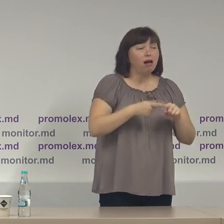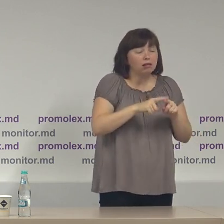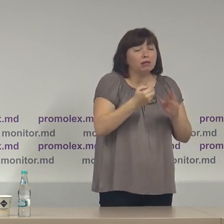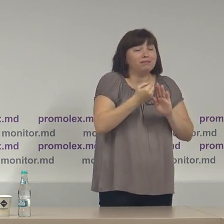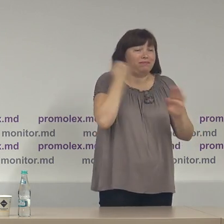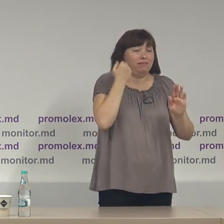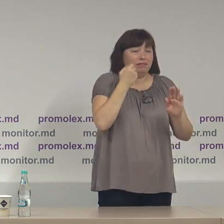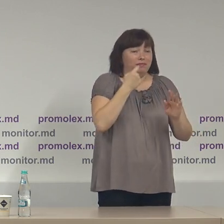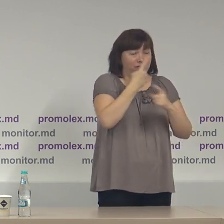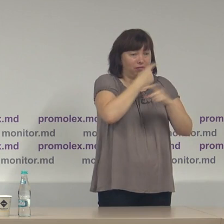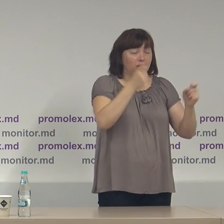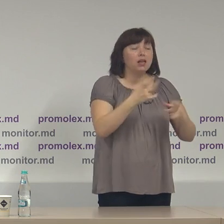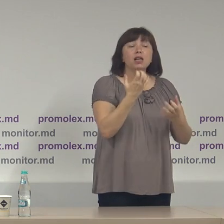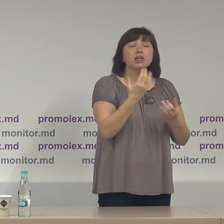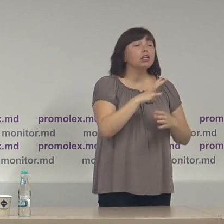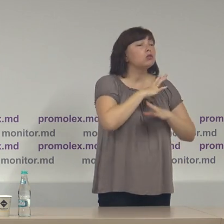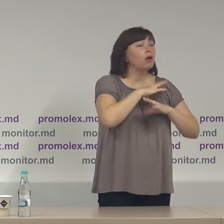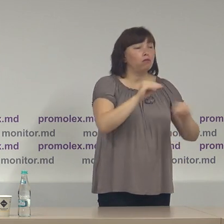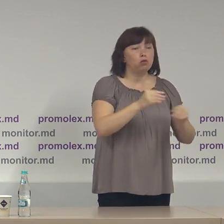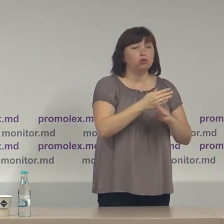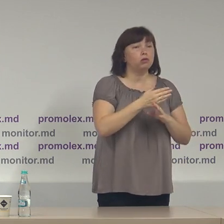nu au fost oferite